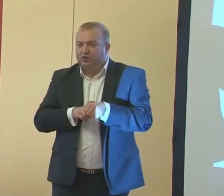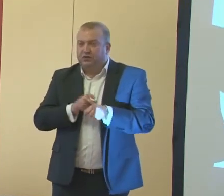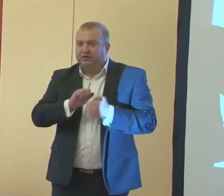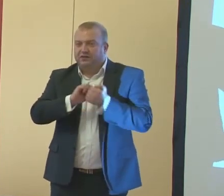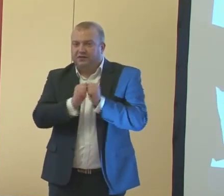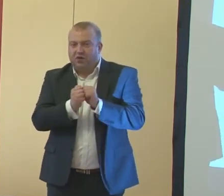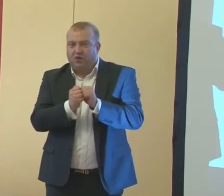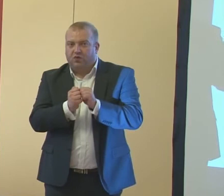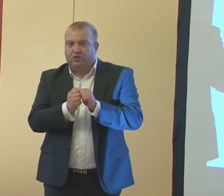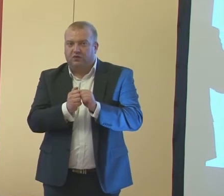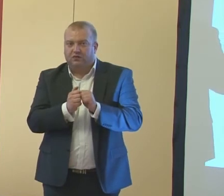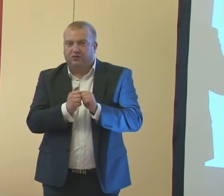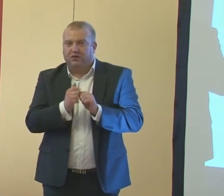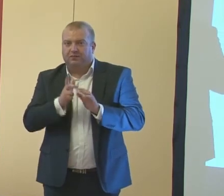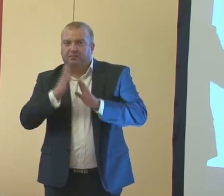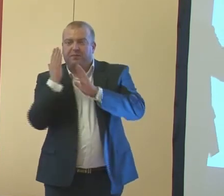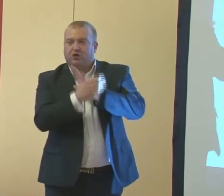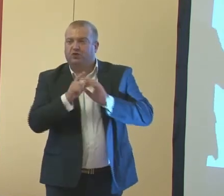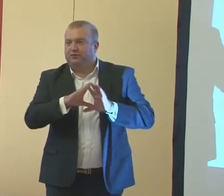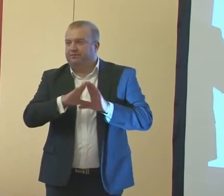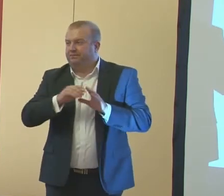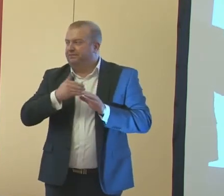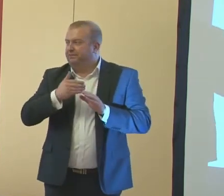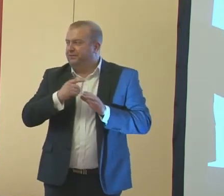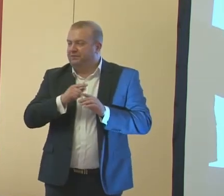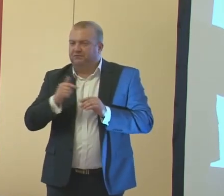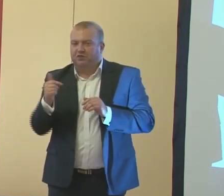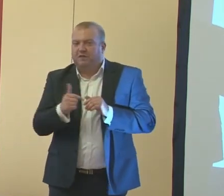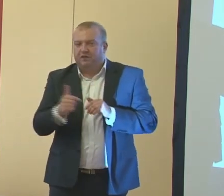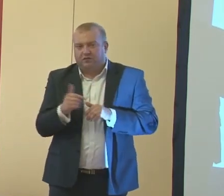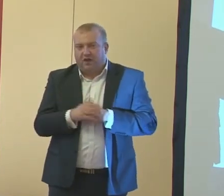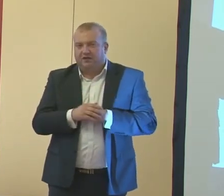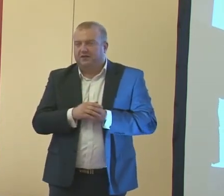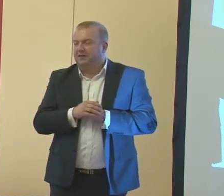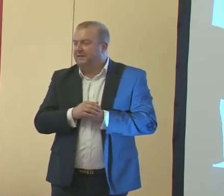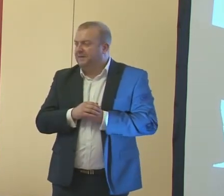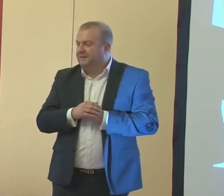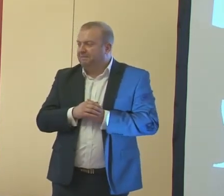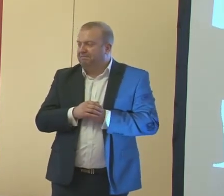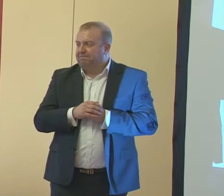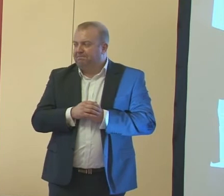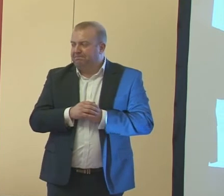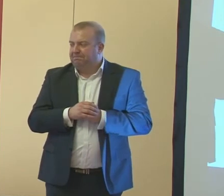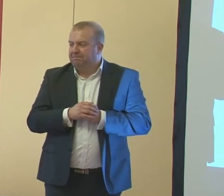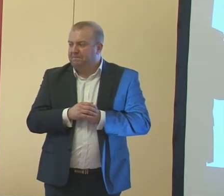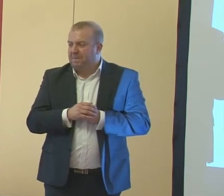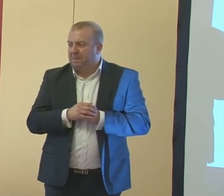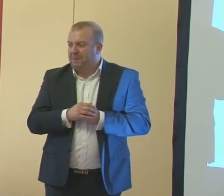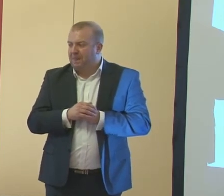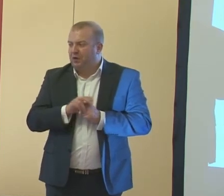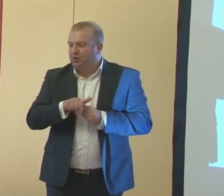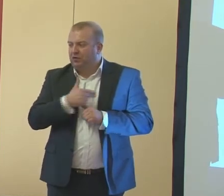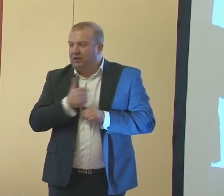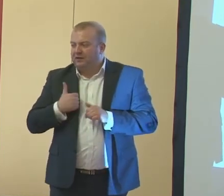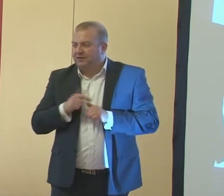po prostu do tego poniekąd też zobligowani z racji naszej pracy. U